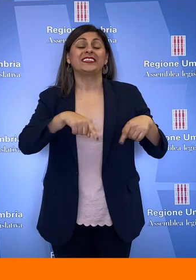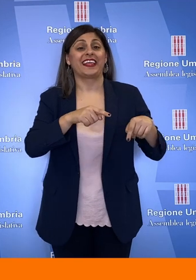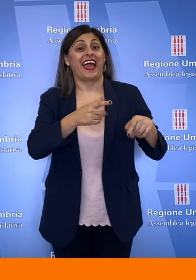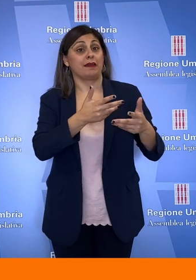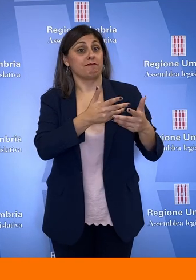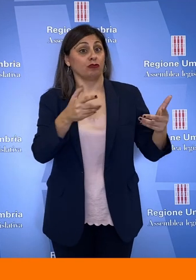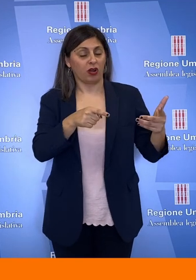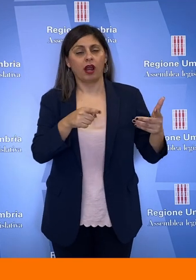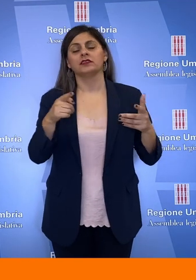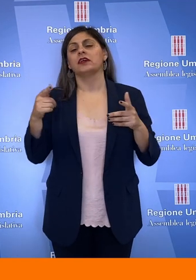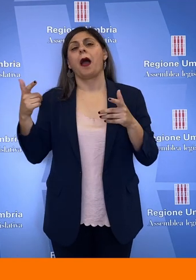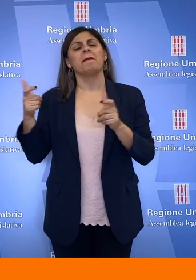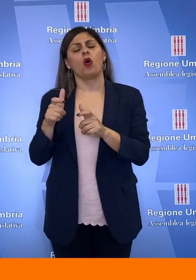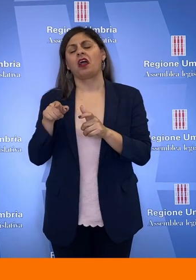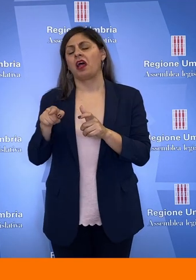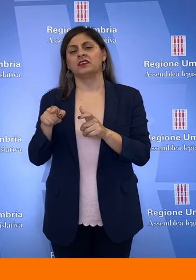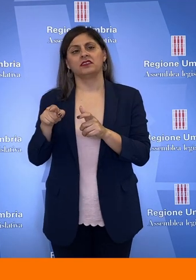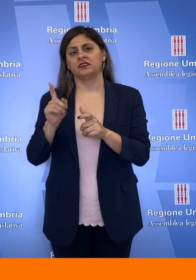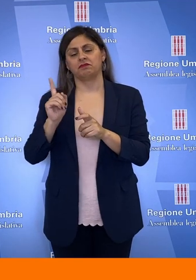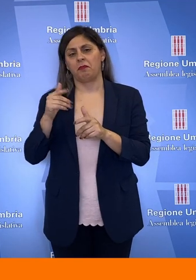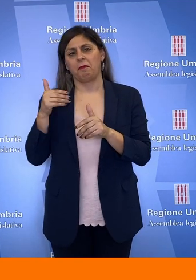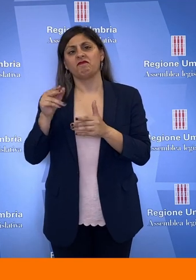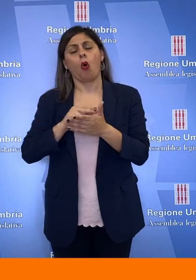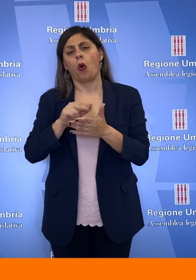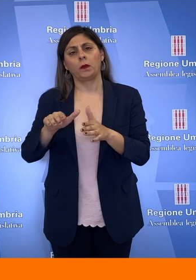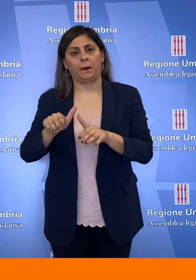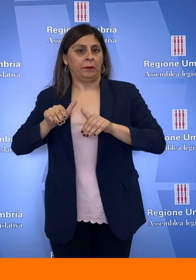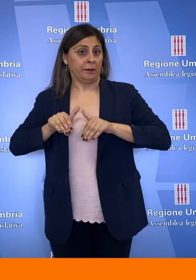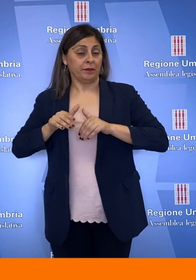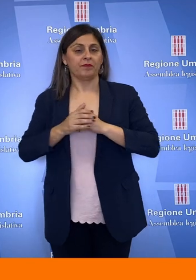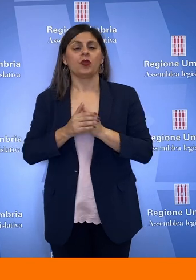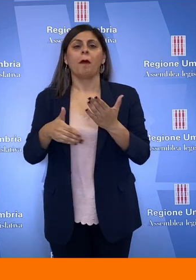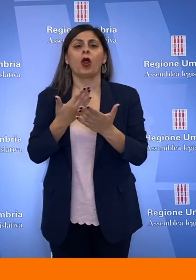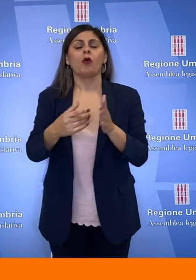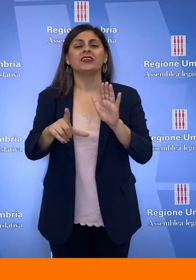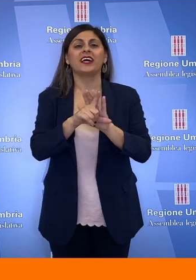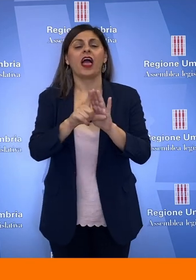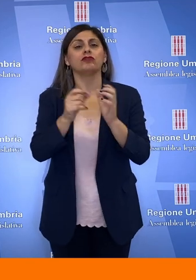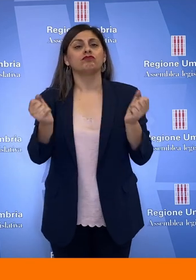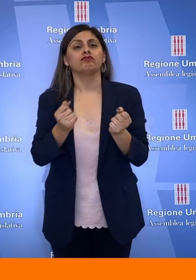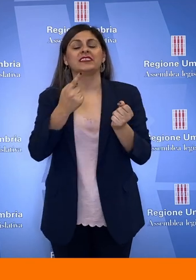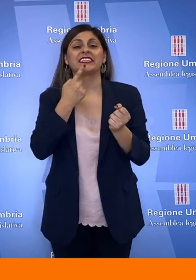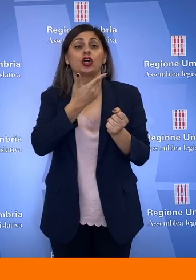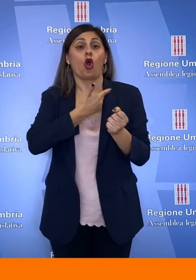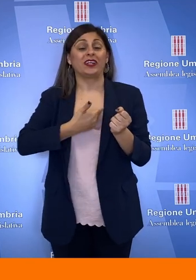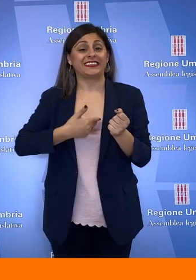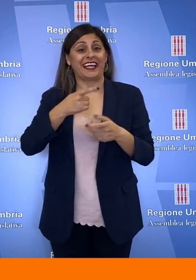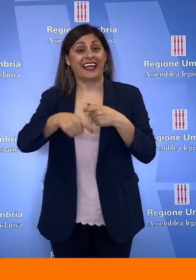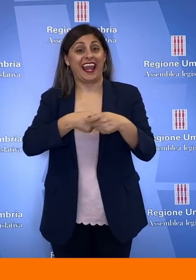maggioranza, quelli di minoranza non hanno invece partecipato al voto, la proposta di legge promossa dai consiglieri della